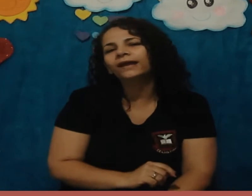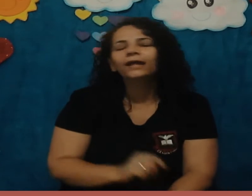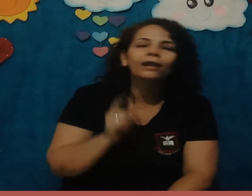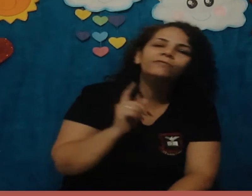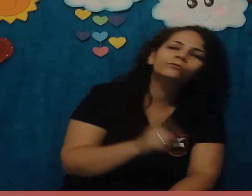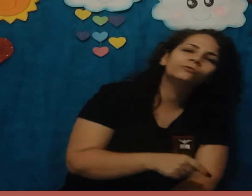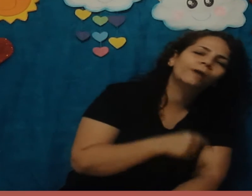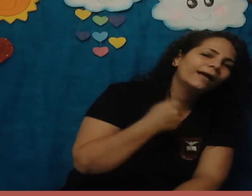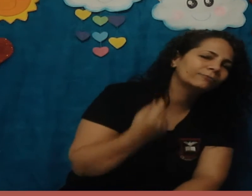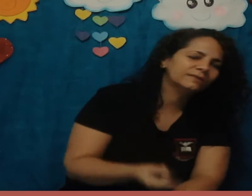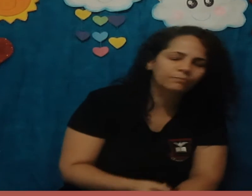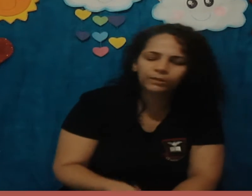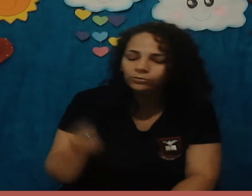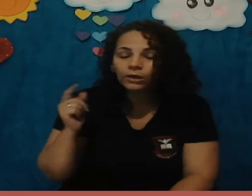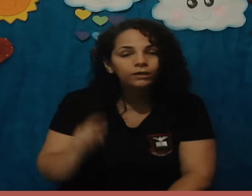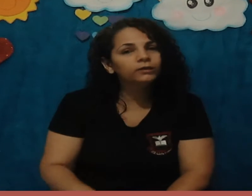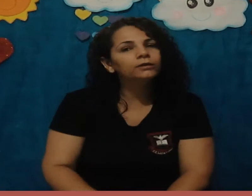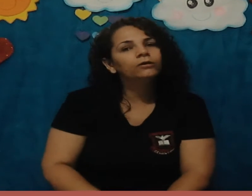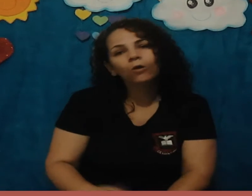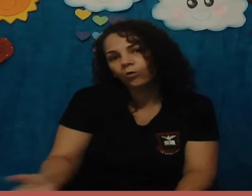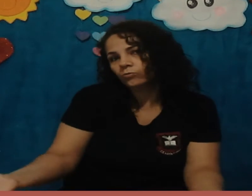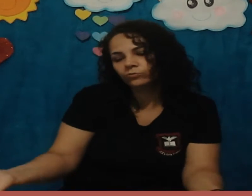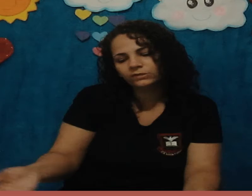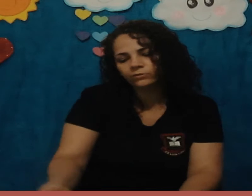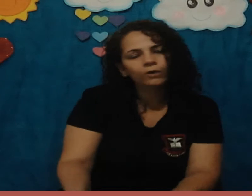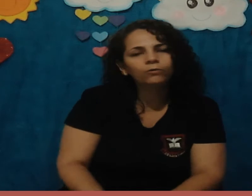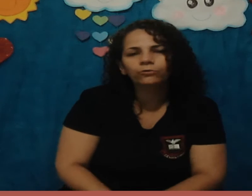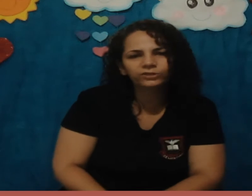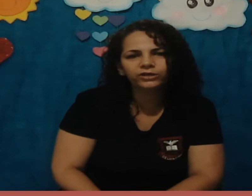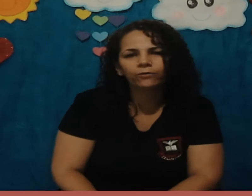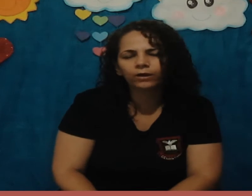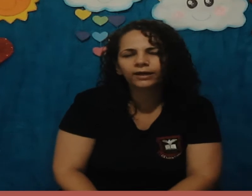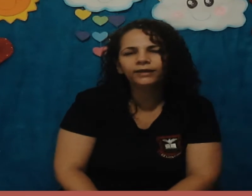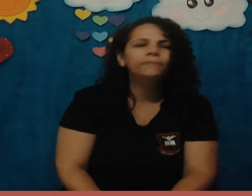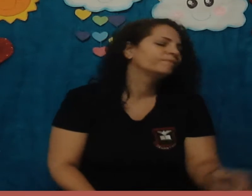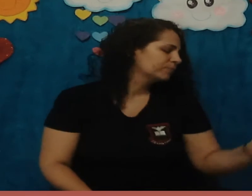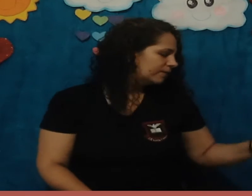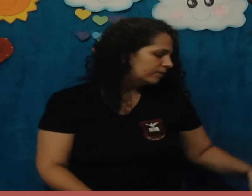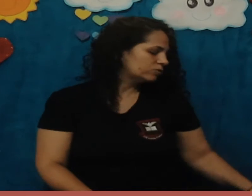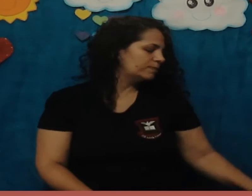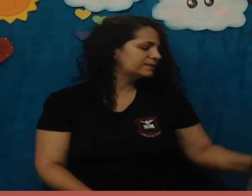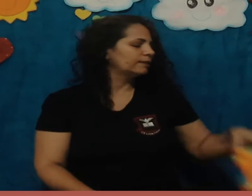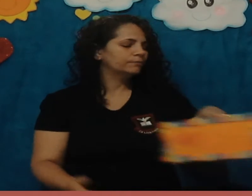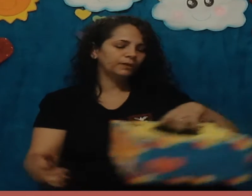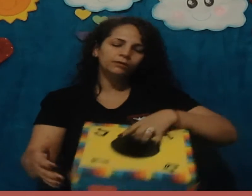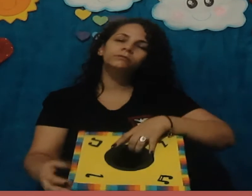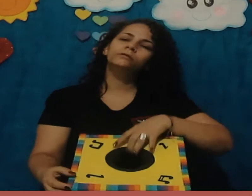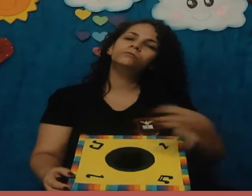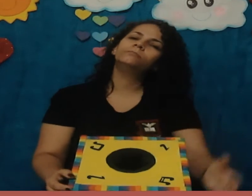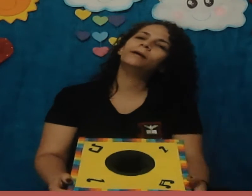lavando com água, sabão e ou usando álcool em gel, ok? Vamos começar também cantando uma